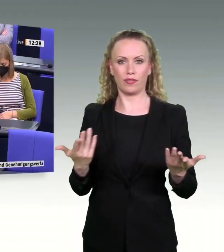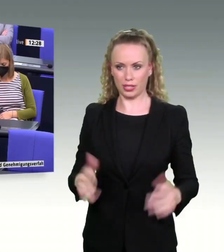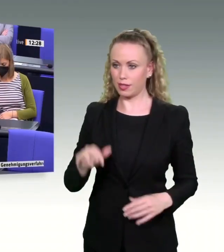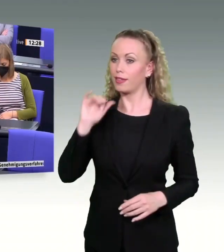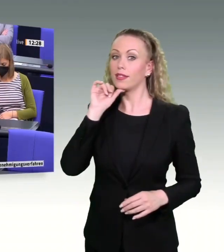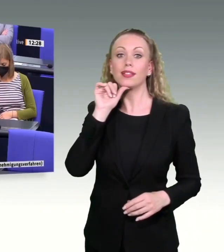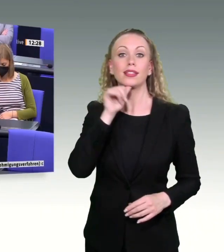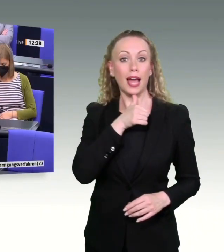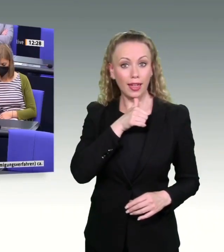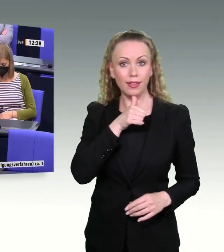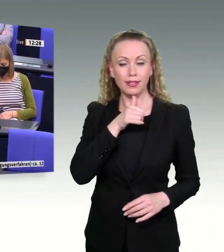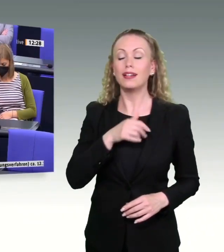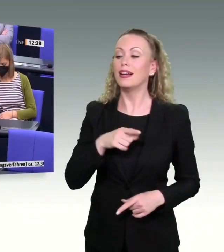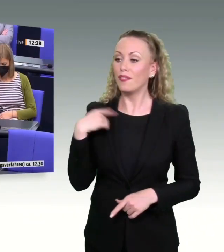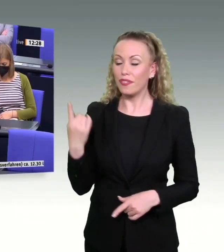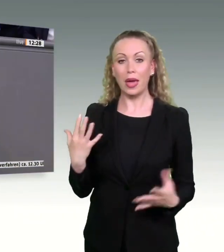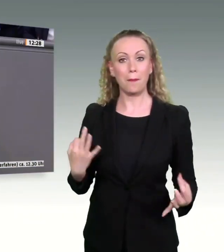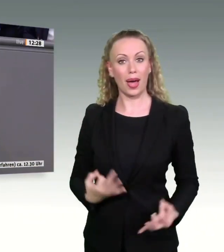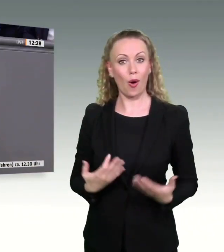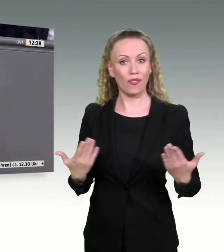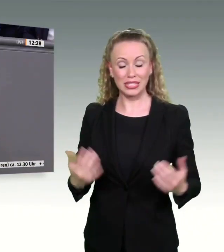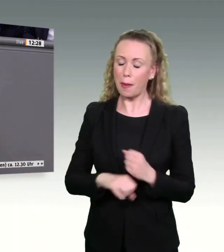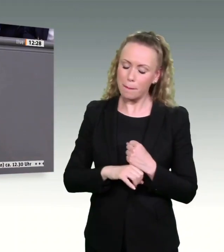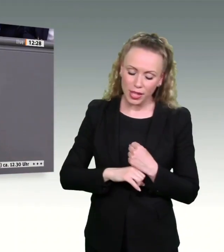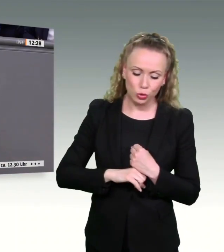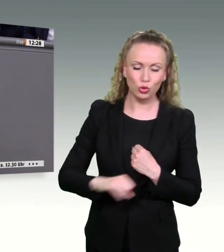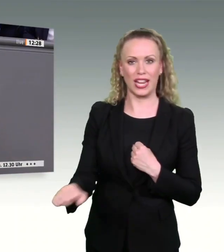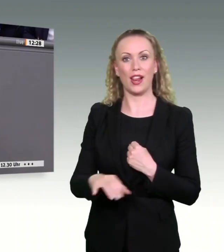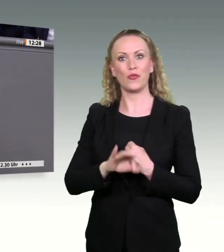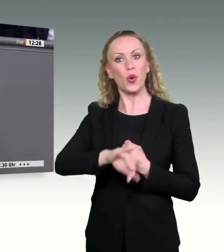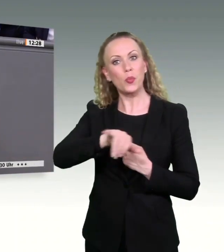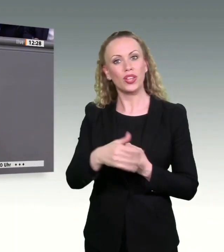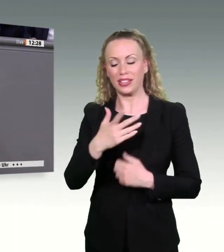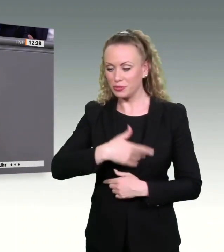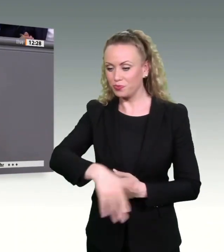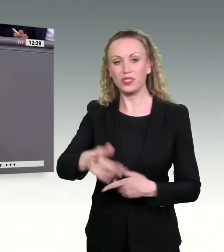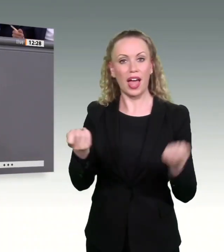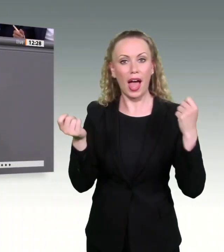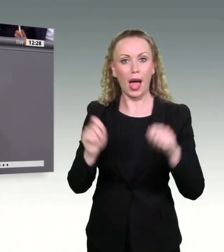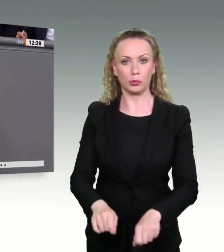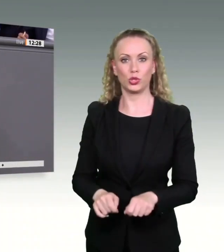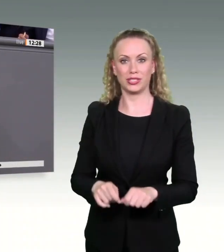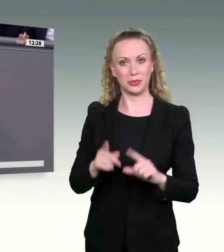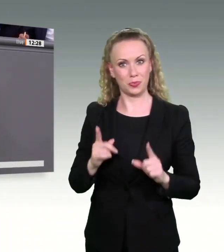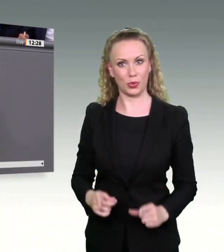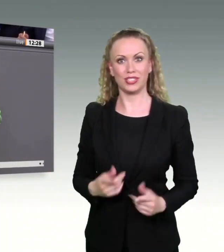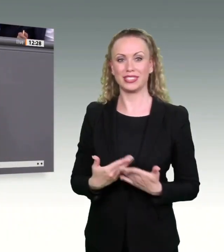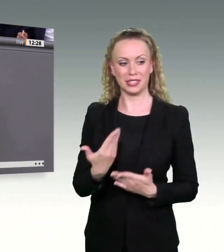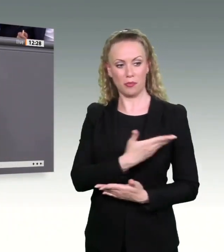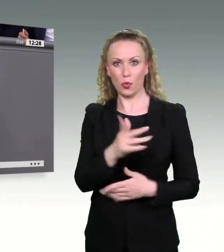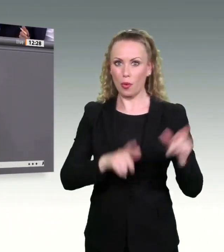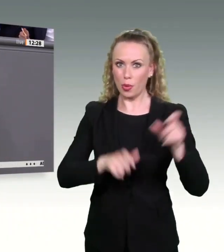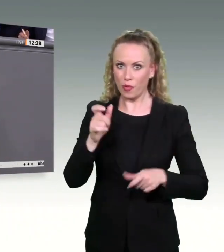eine Beschleunigung, um auch solche Projekte schneller abschließen zu können. Zum Wohle nicht nur der Bevölkerung,